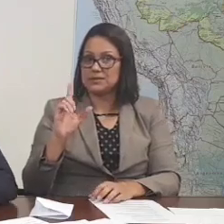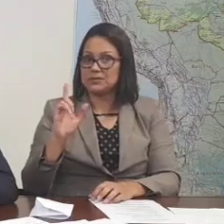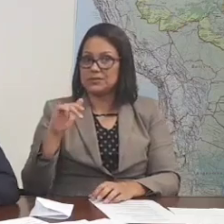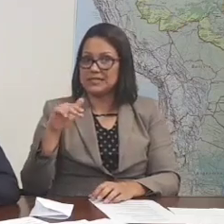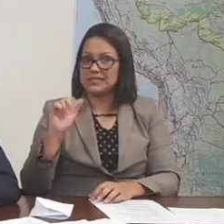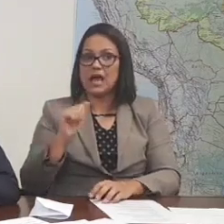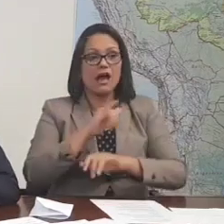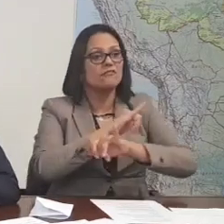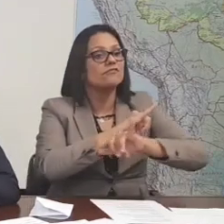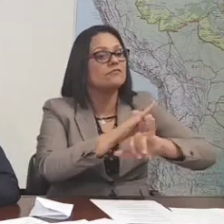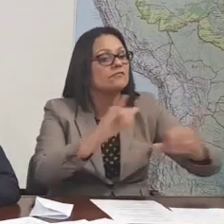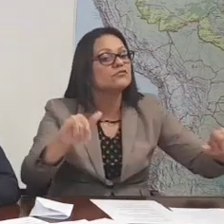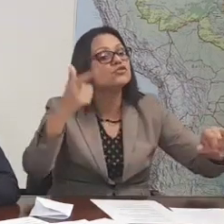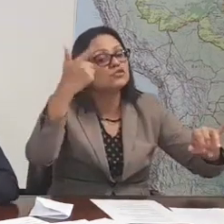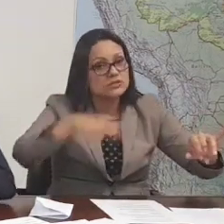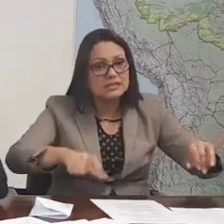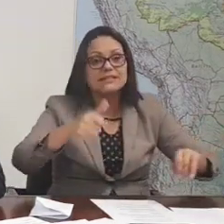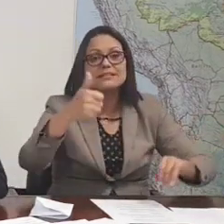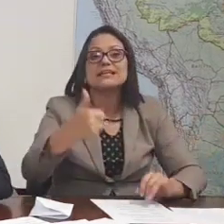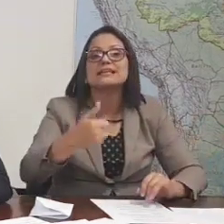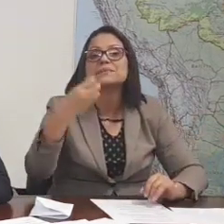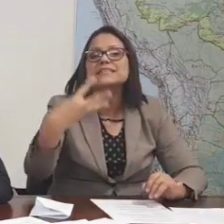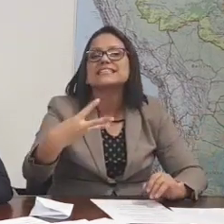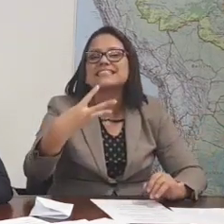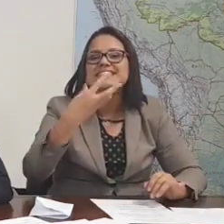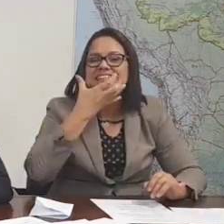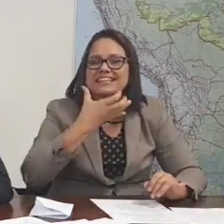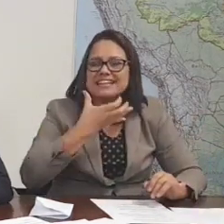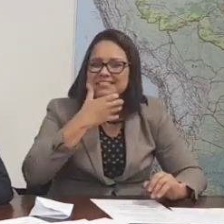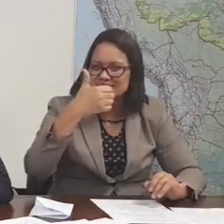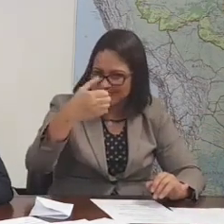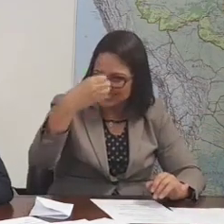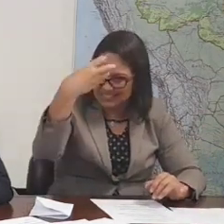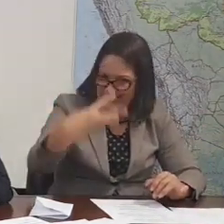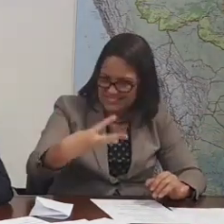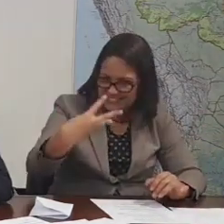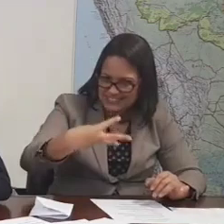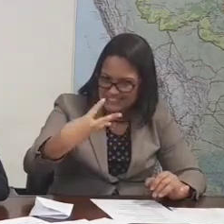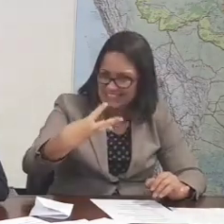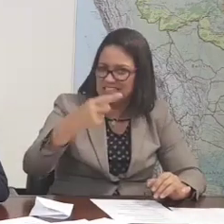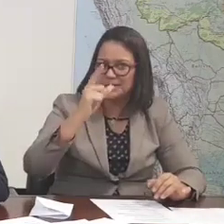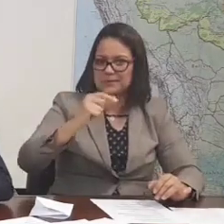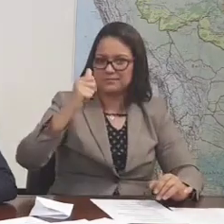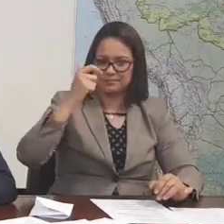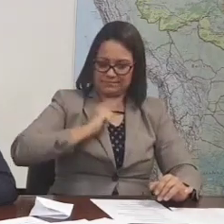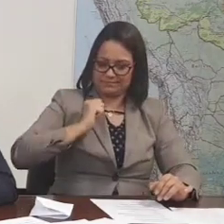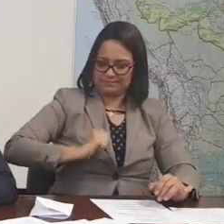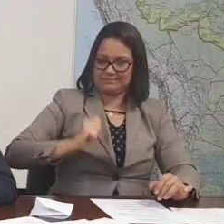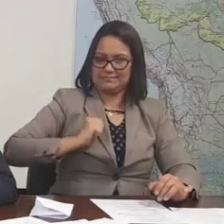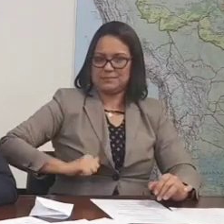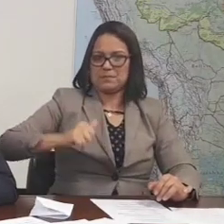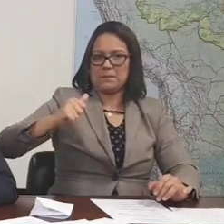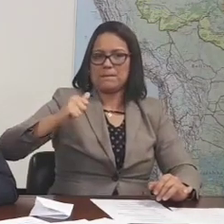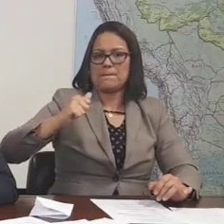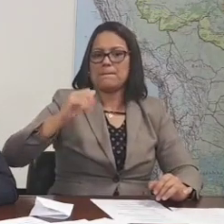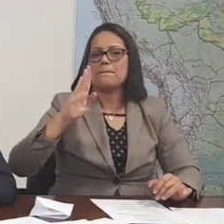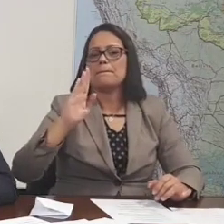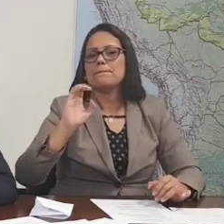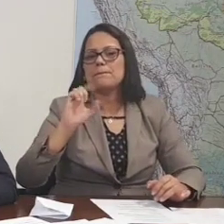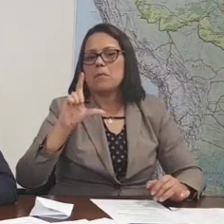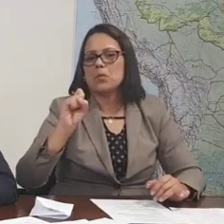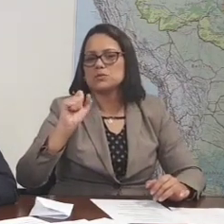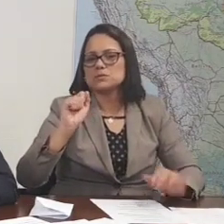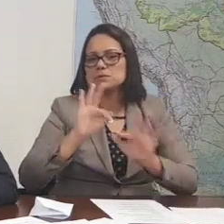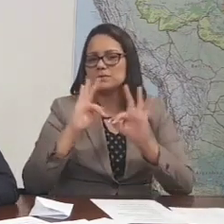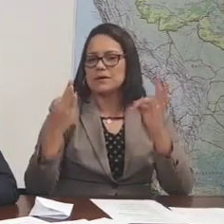a questão do 13º do Bolsa Família. E um minuto, Nabã, se for possível aqui, a titularização das terras da reforma agrária. Fala